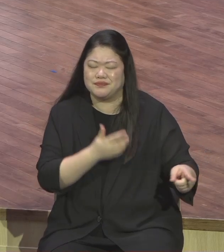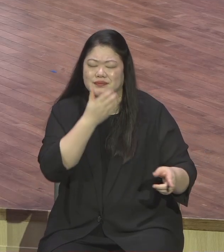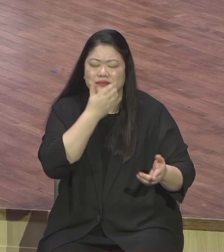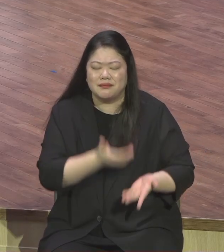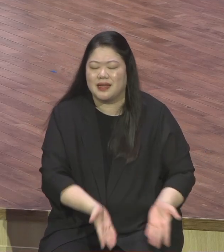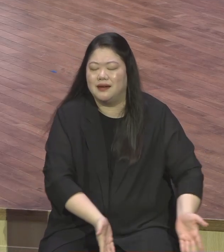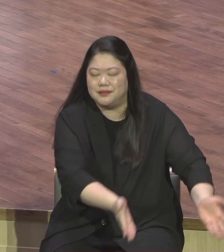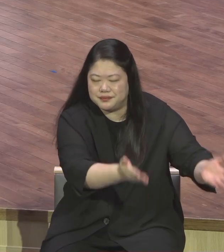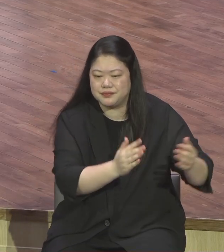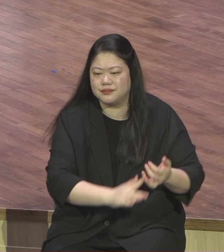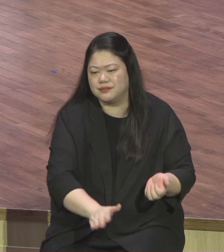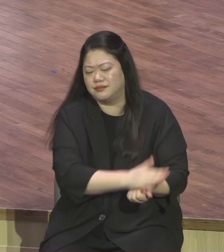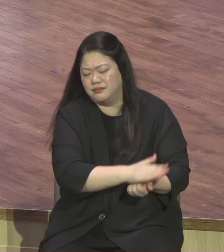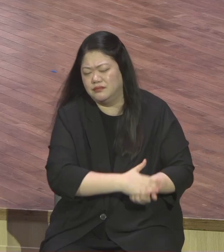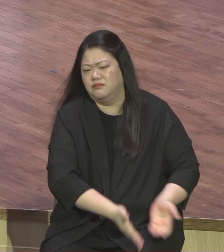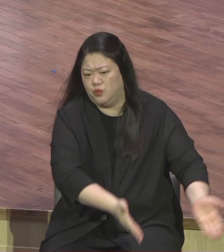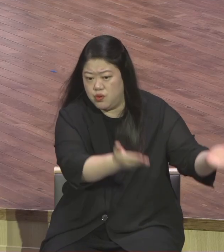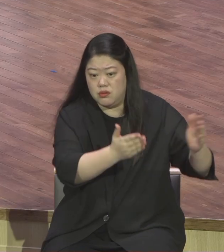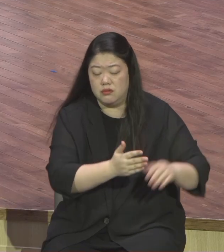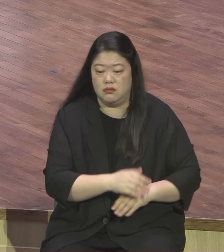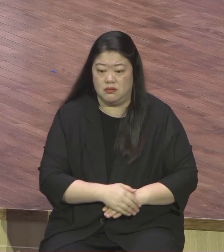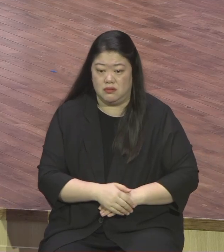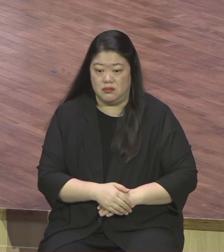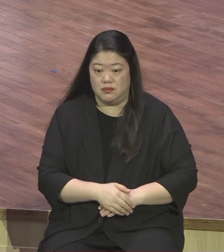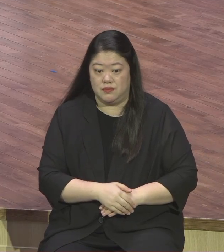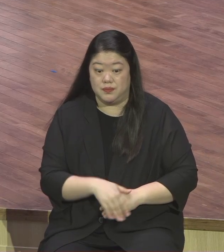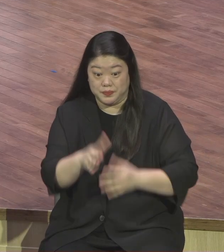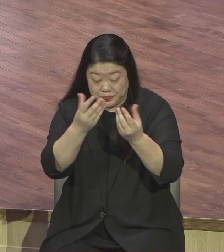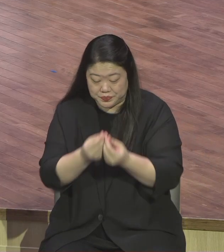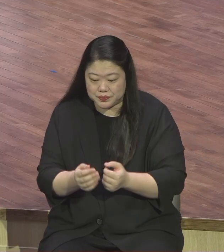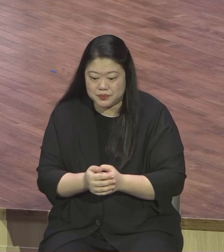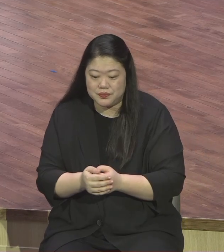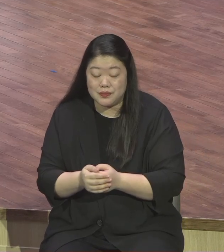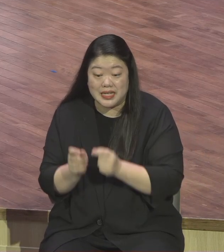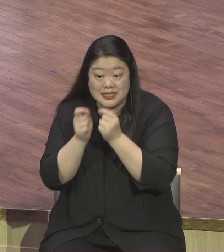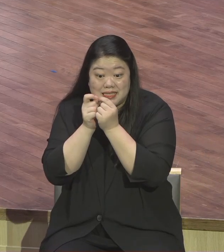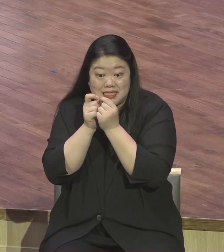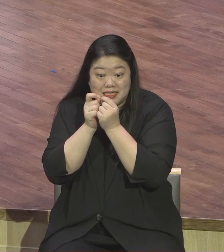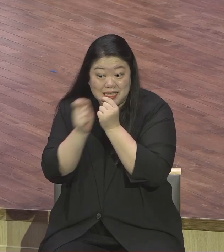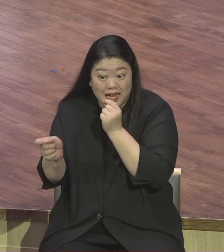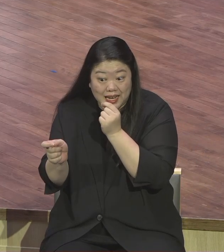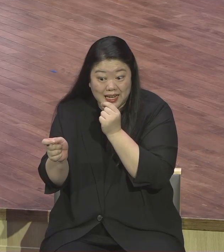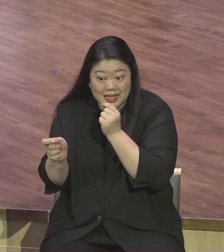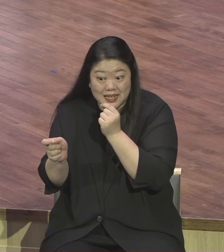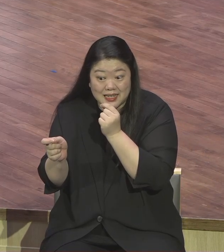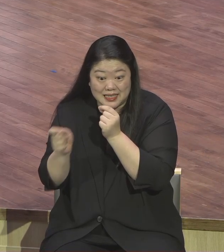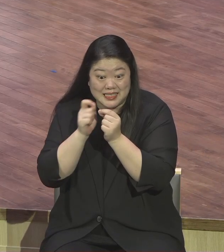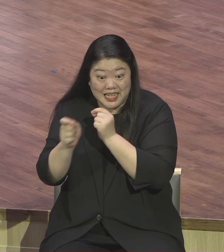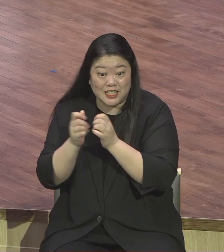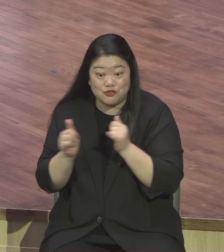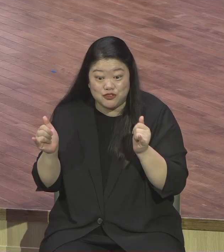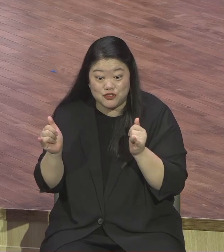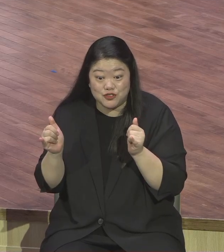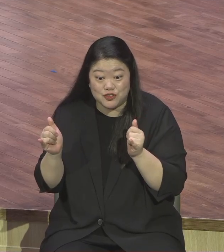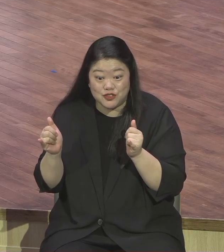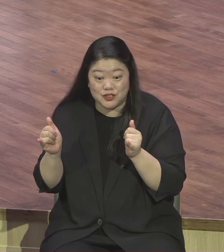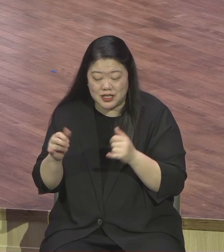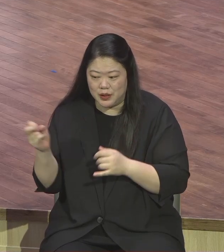바라볼 때 사기꾼이요 졸고 있는 사람 이런 딴짓하는 사람 사기치지 이 서리꾼이 서리치지 눈 딱